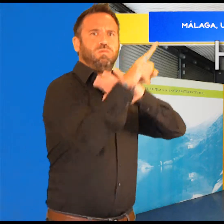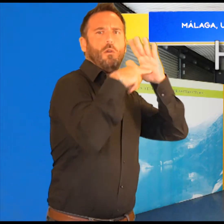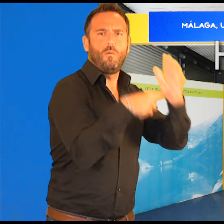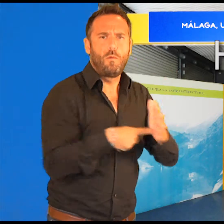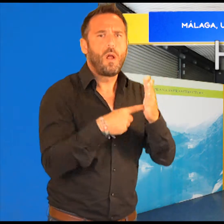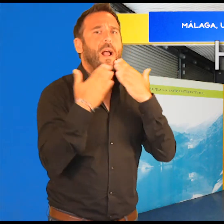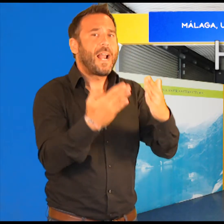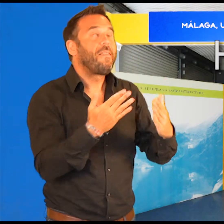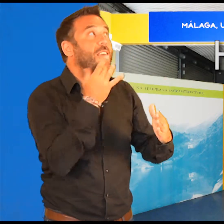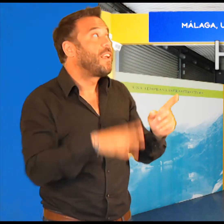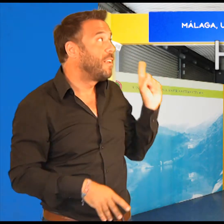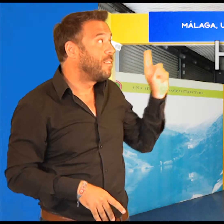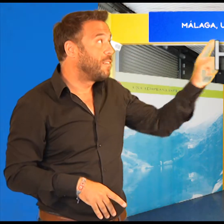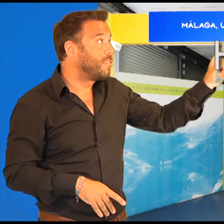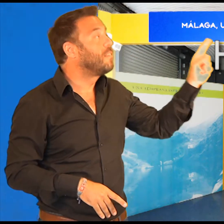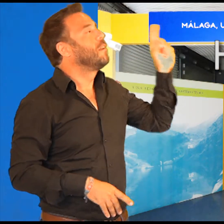textil con los larios.